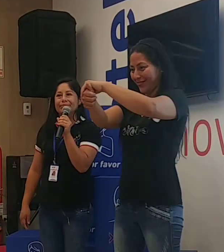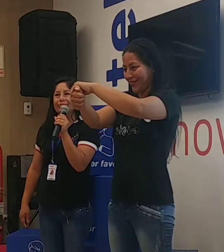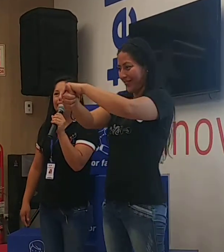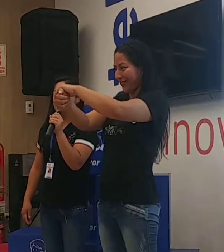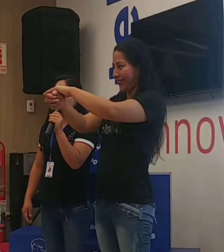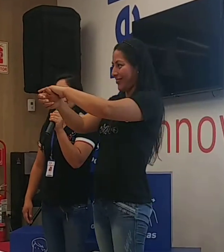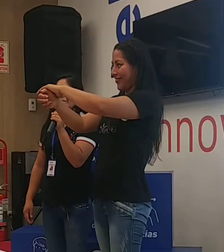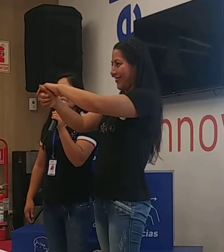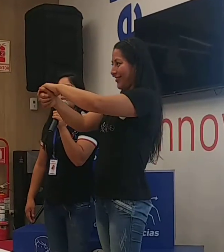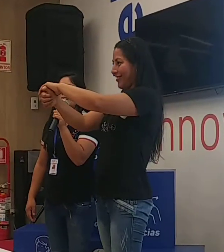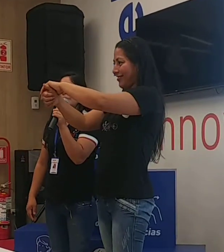¿Tortuga?